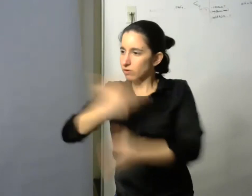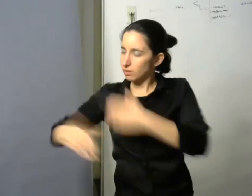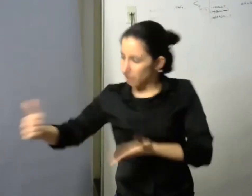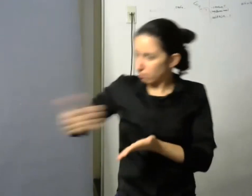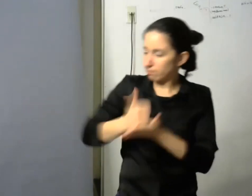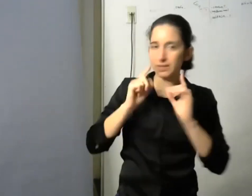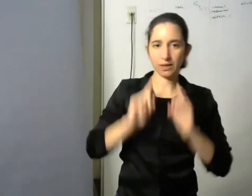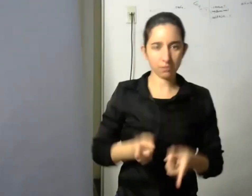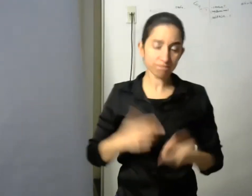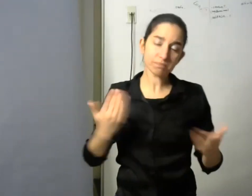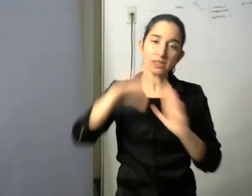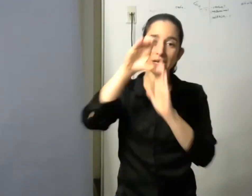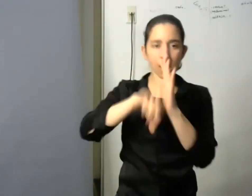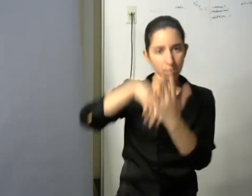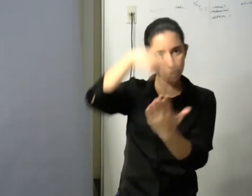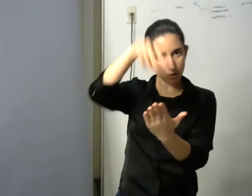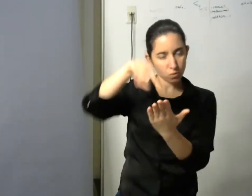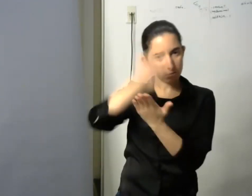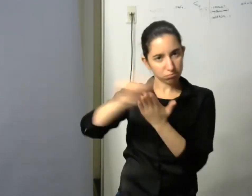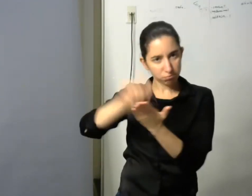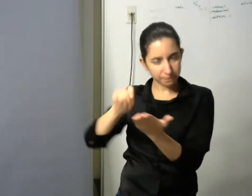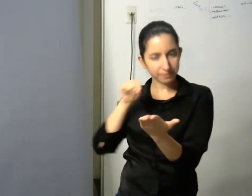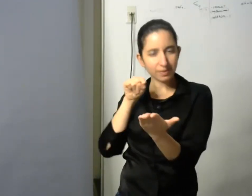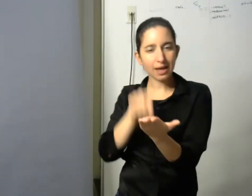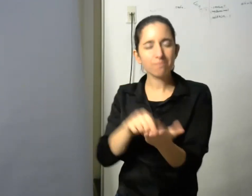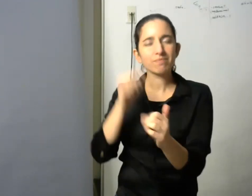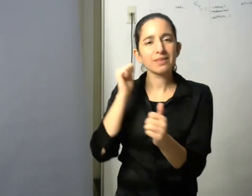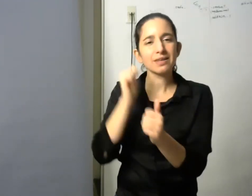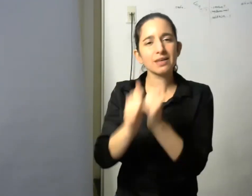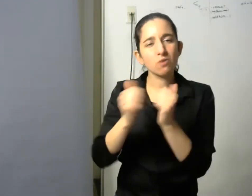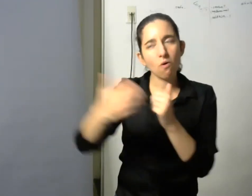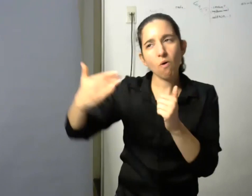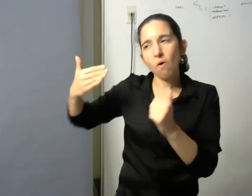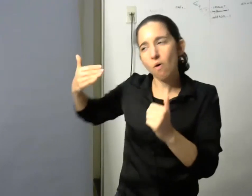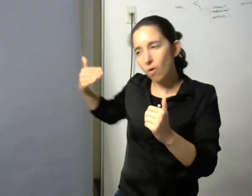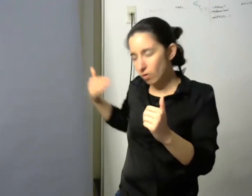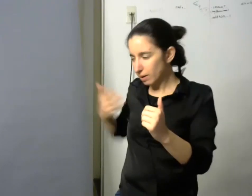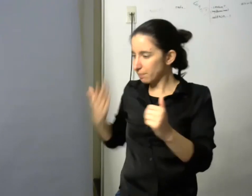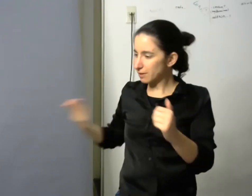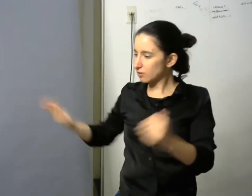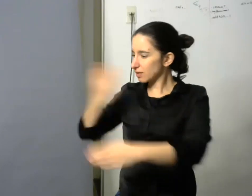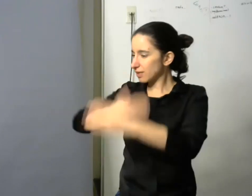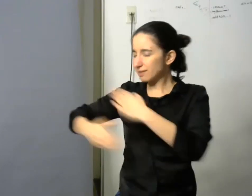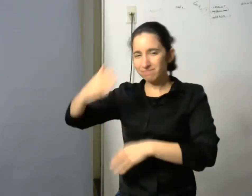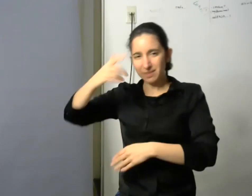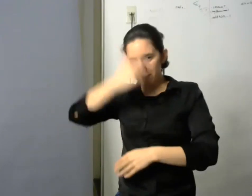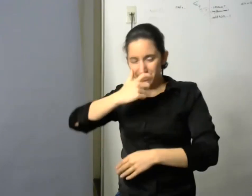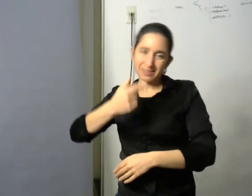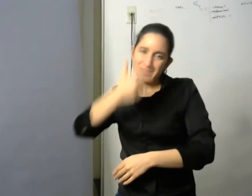desde el momento en que las personas con discapacidad visual y especialmente las personas ciegas no podíamos acceder a la lectoescritura hasta el